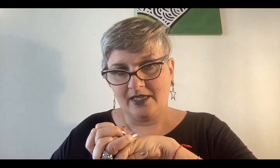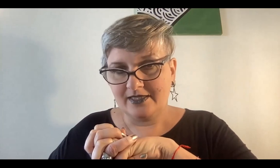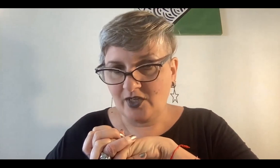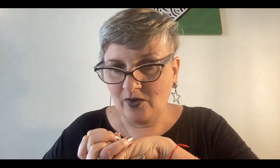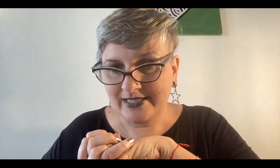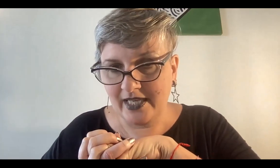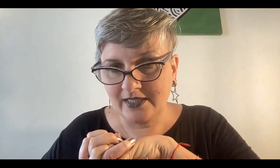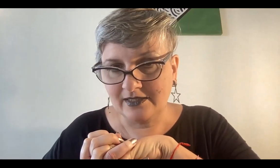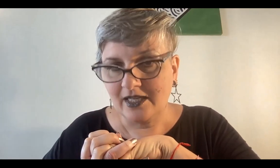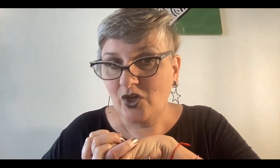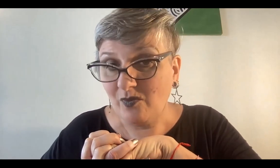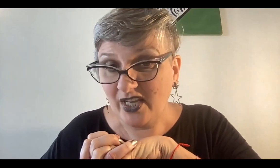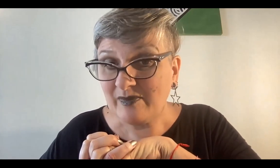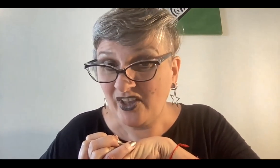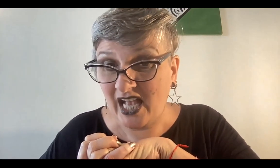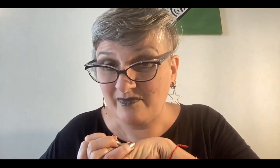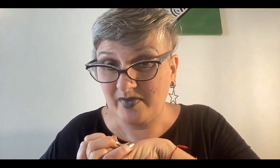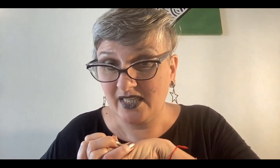Si no lo hacían, nos moríamos de hambre.